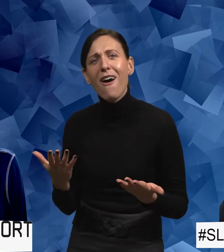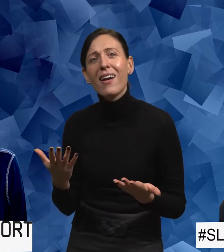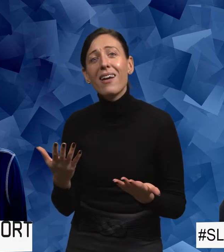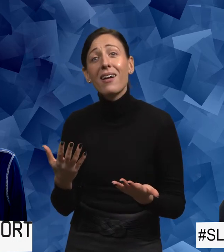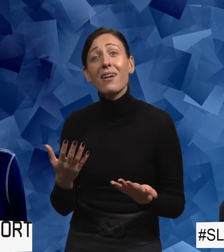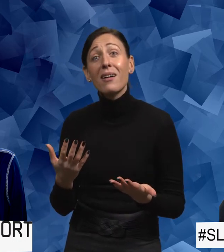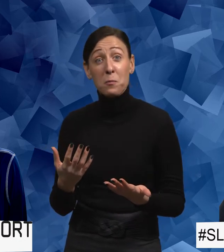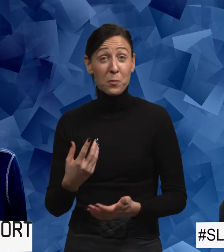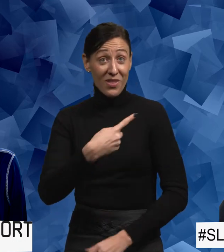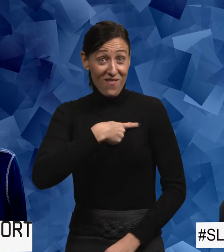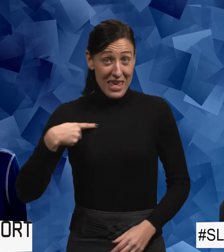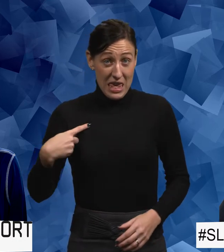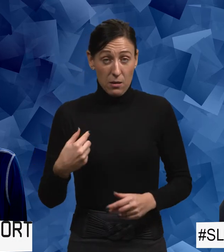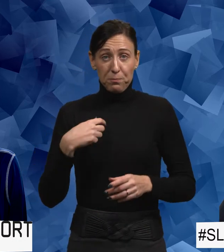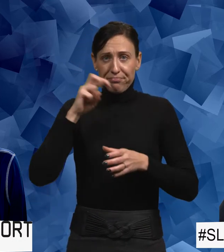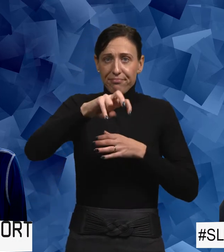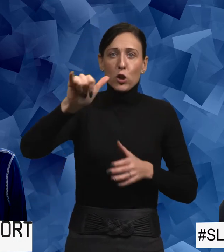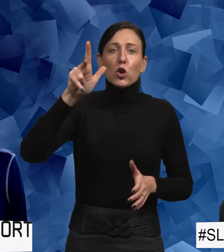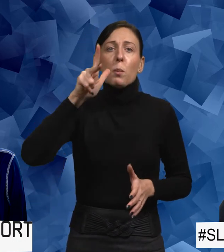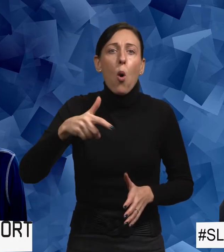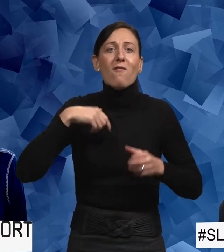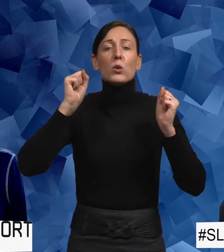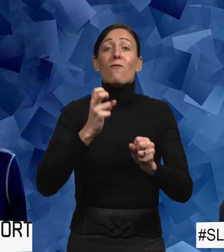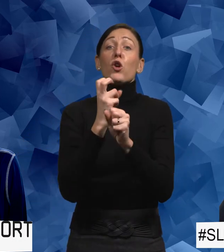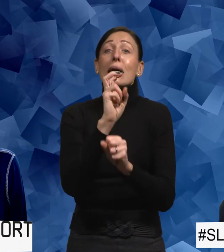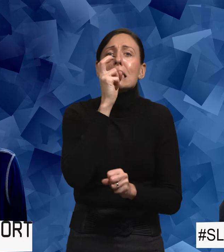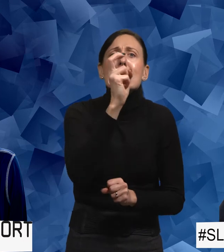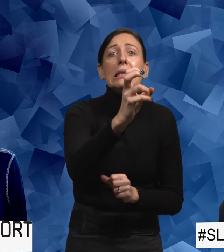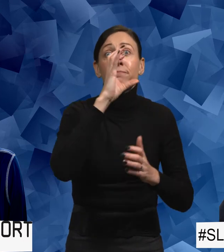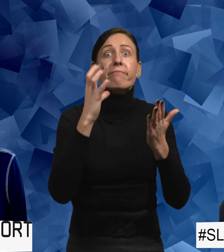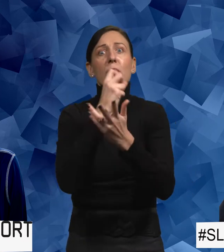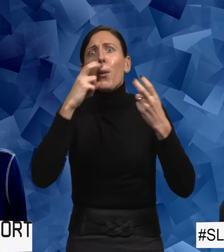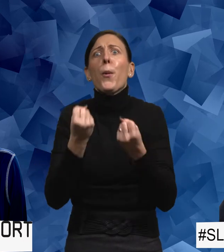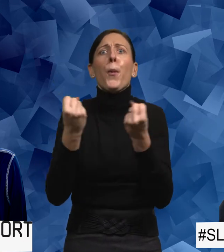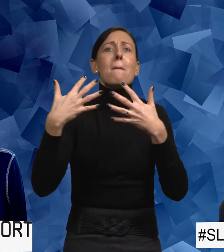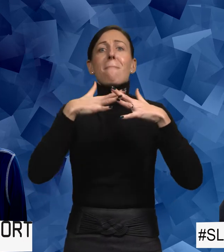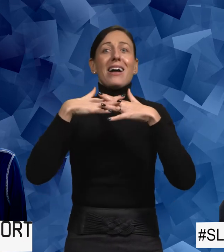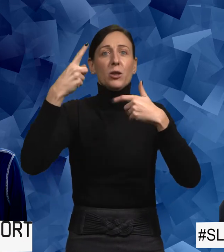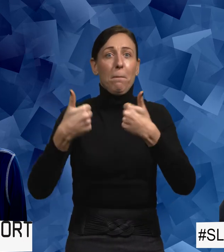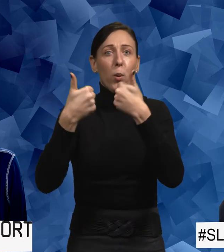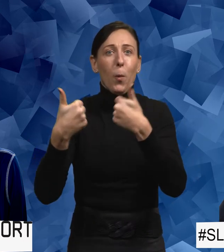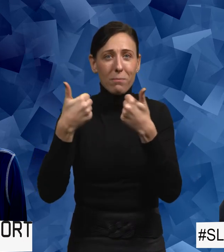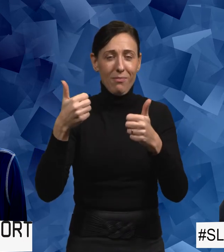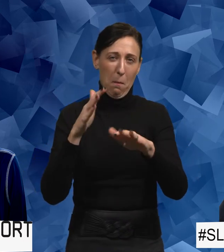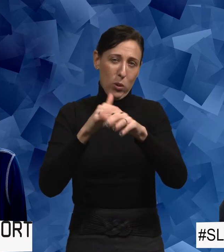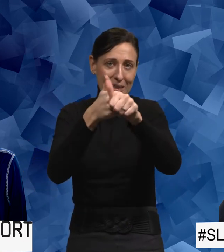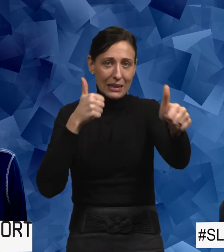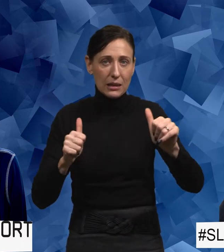Alltså, vi sprang omkring här i Göteborg och skulle försöka titta på matchen på någon pub. Med distans då, såklart.